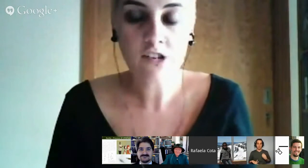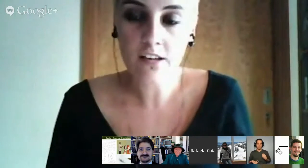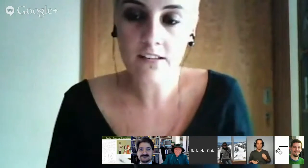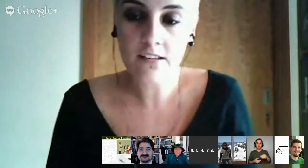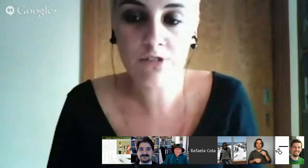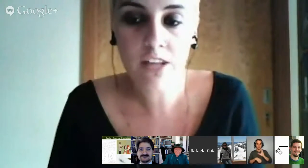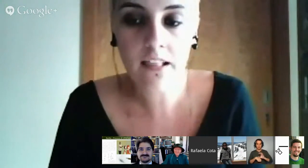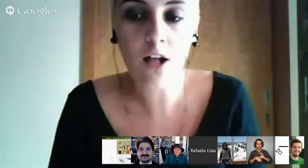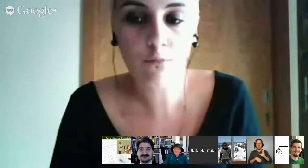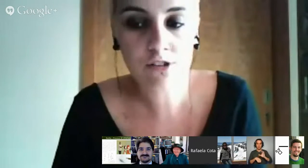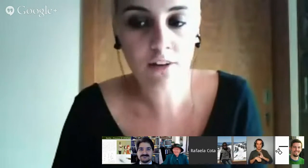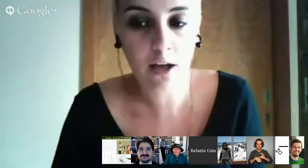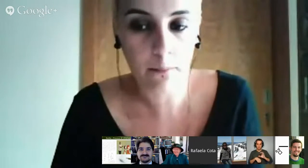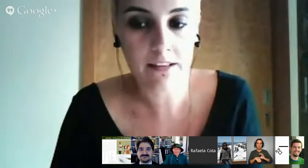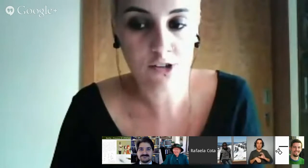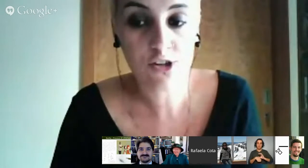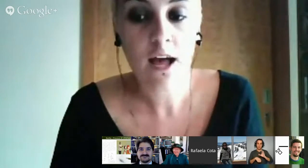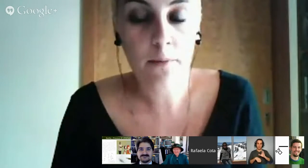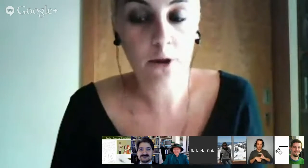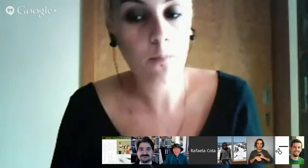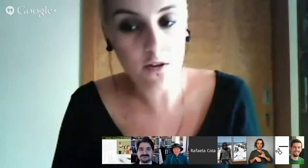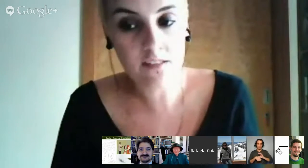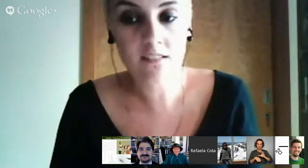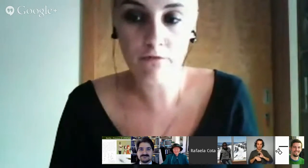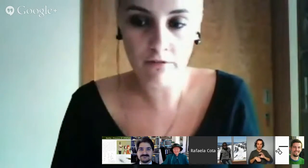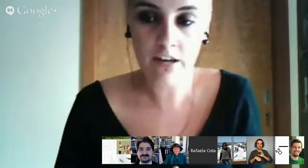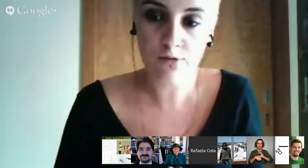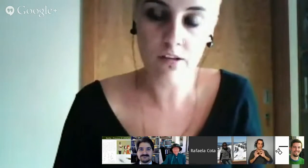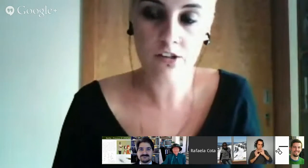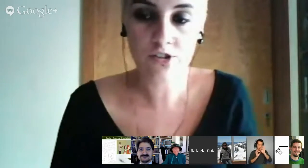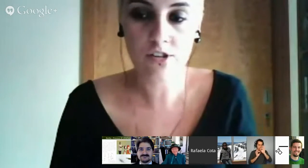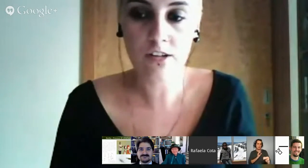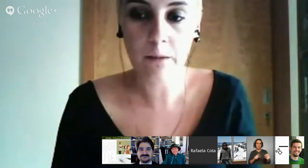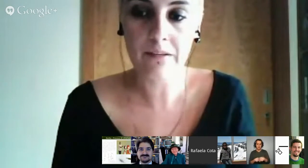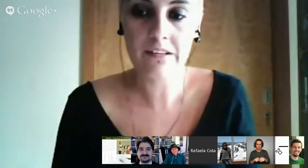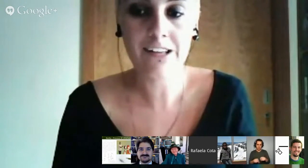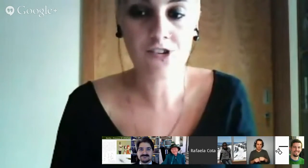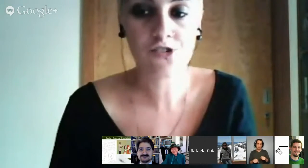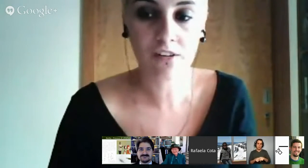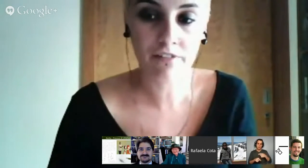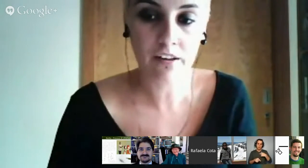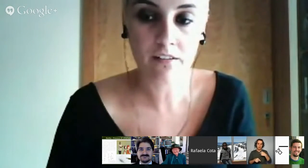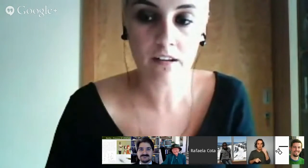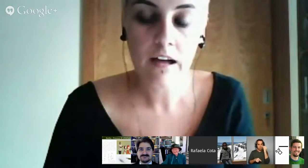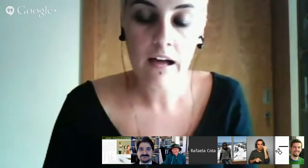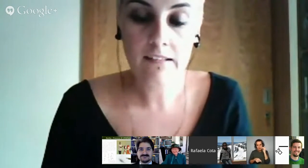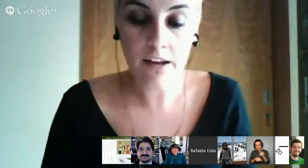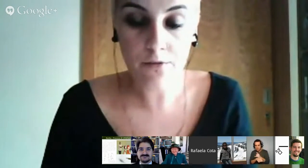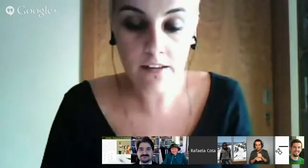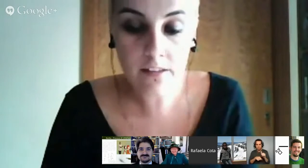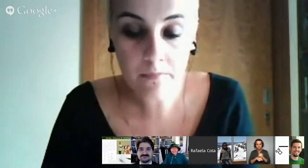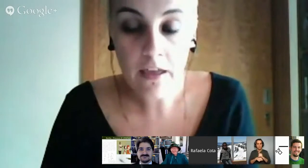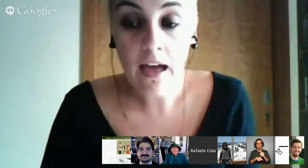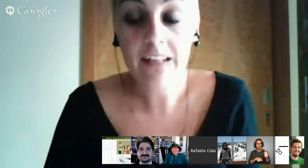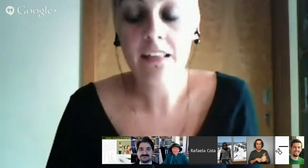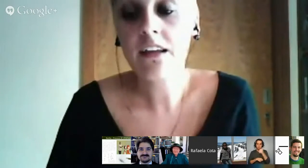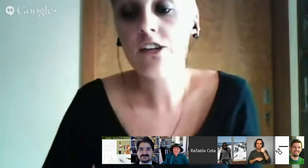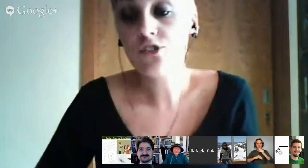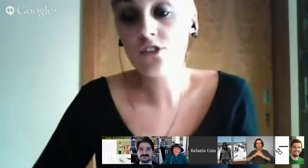também à distância que me está a algumas ferramentas para que eu possa desenvolver as minhas capacidades de escrever signwriting é claro que isto